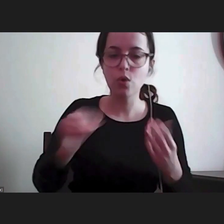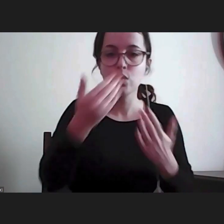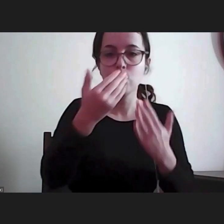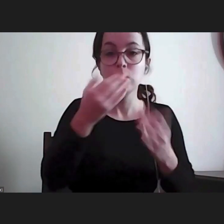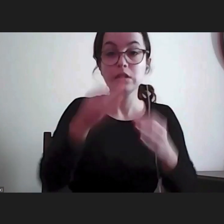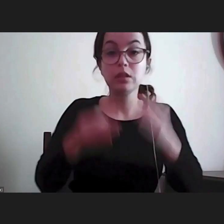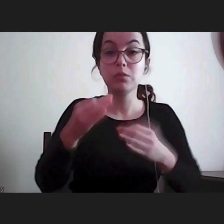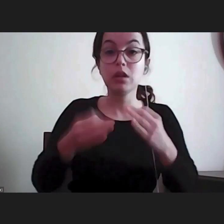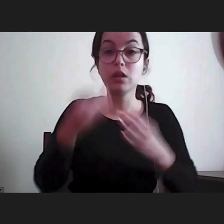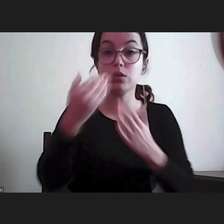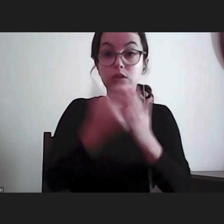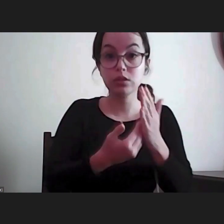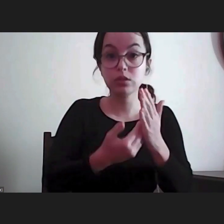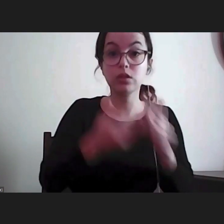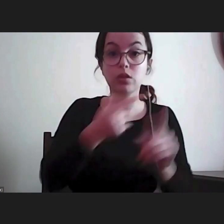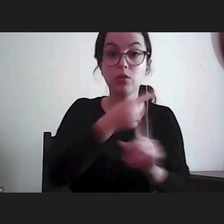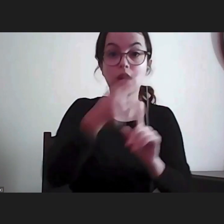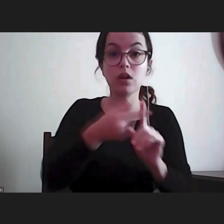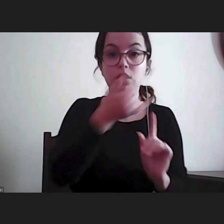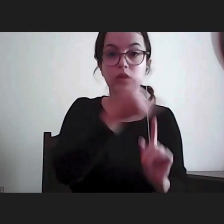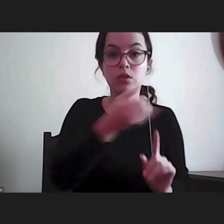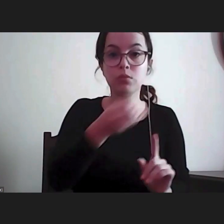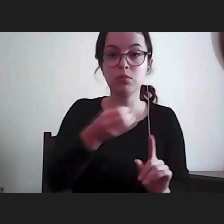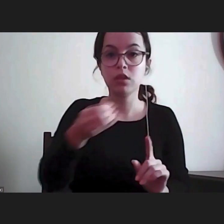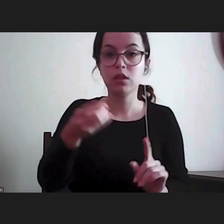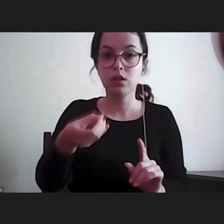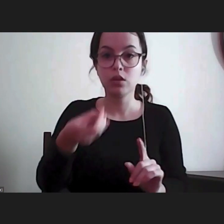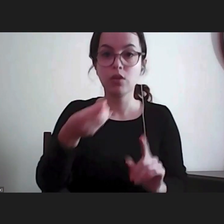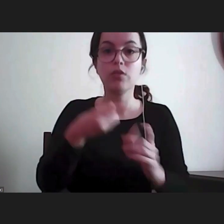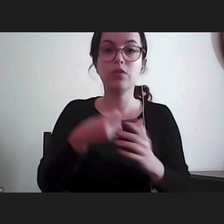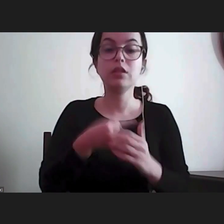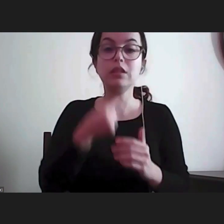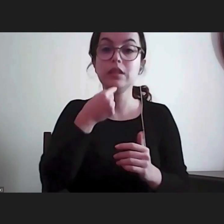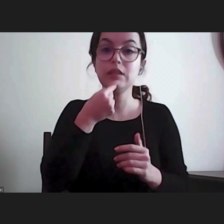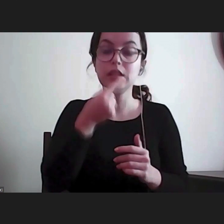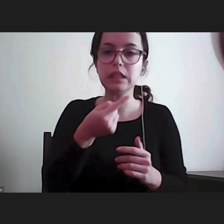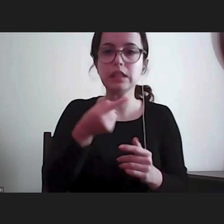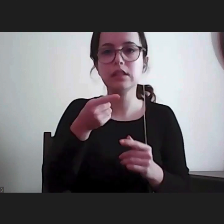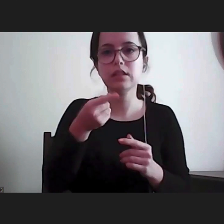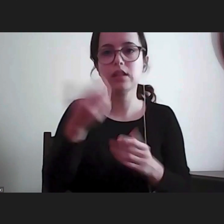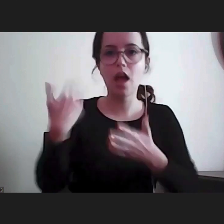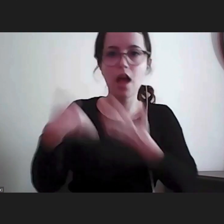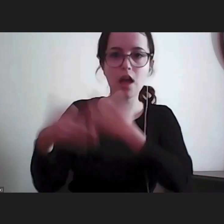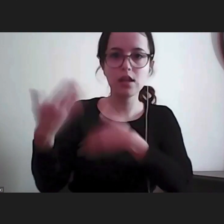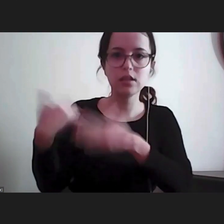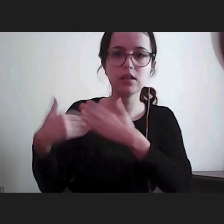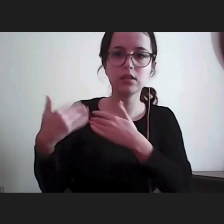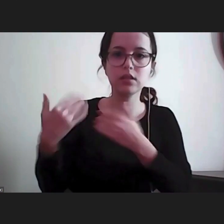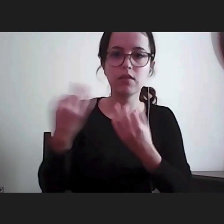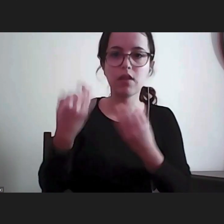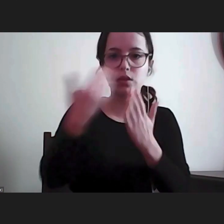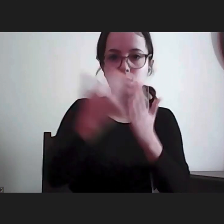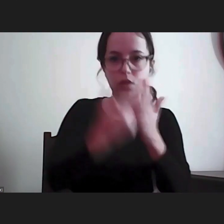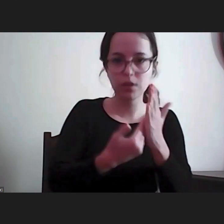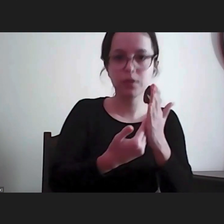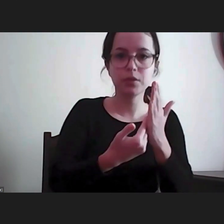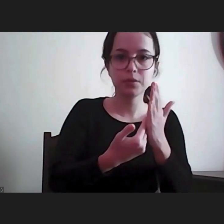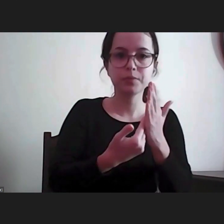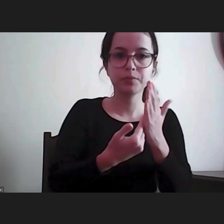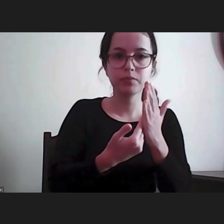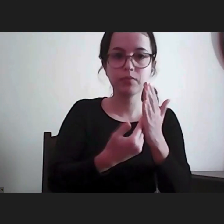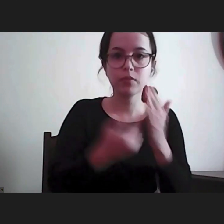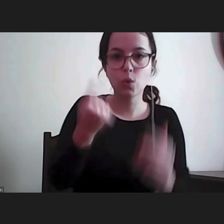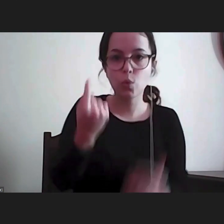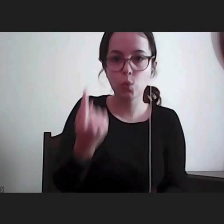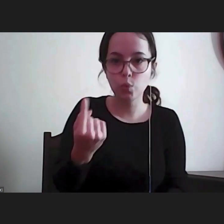em 2009 já, e o Tribunal Constitucional, na altura, pronunciou-se no sentido que a Constituição prevê um